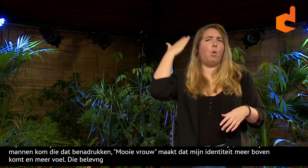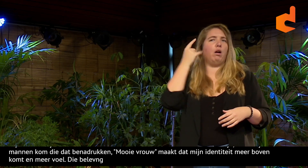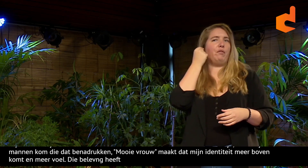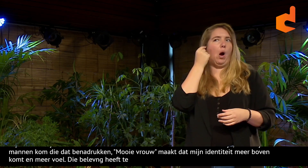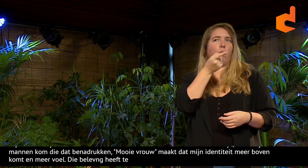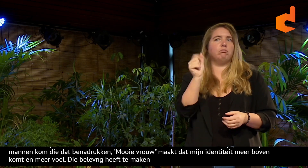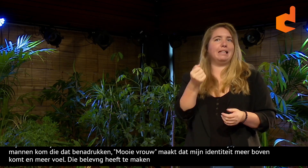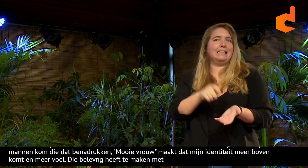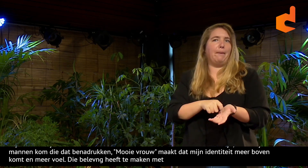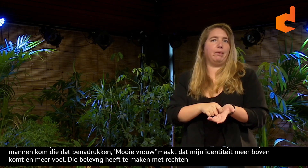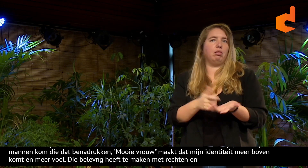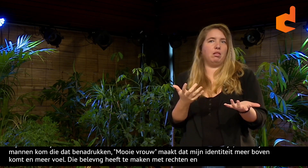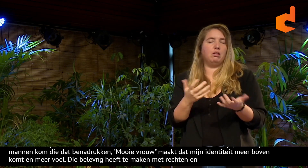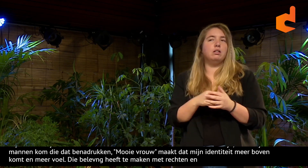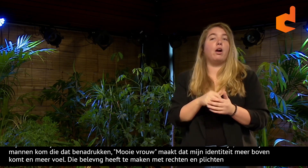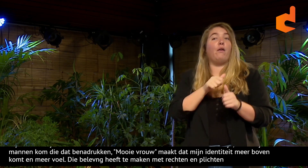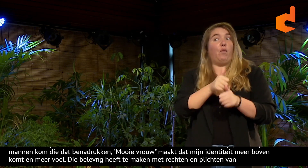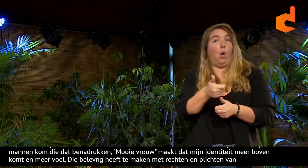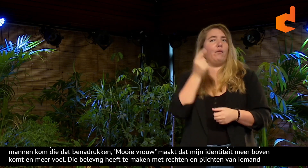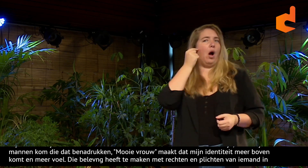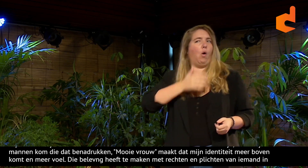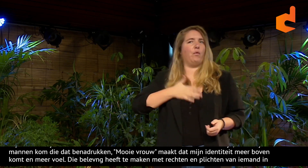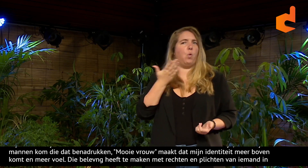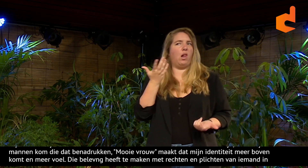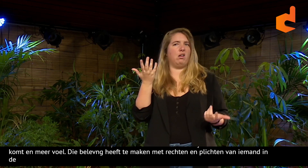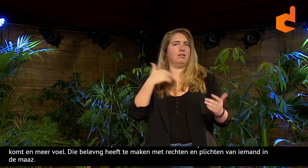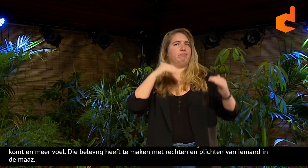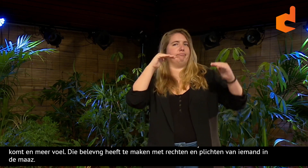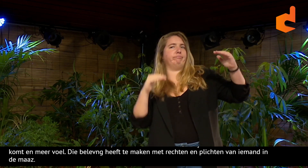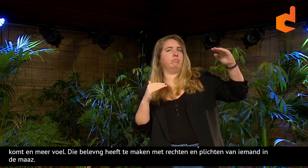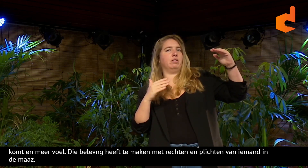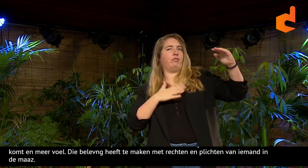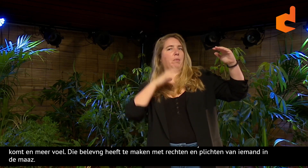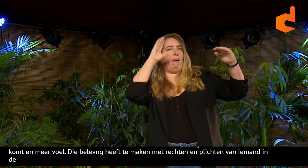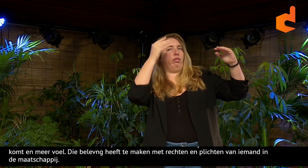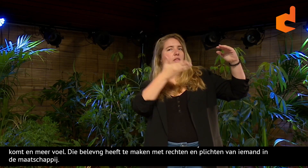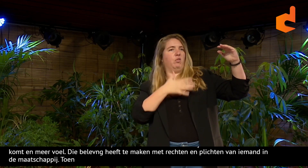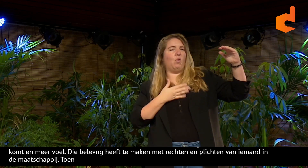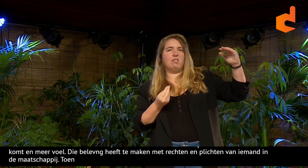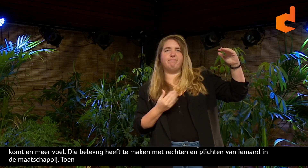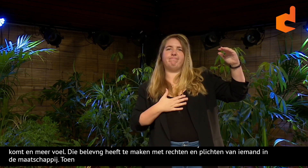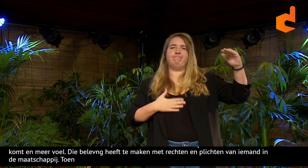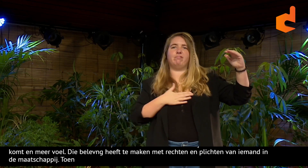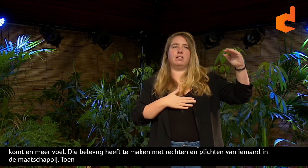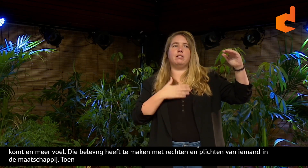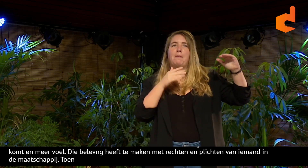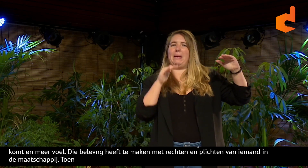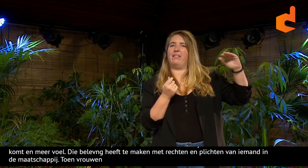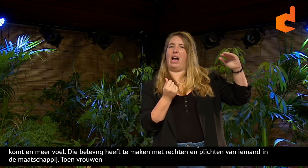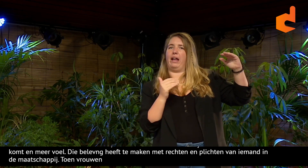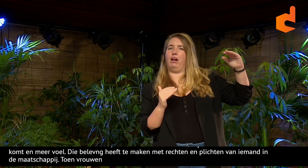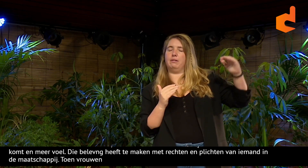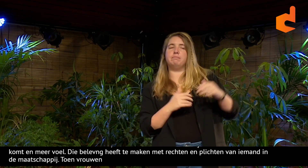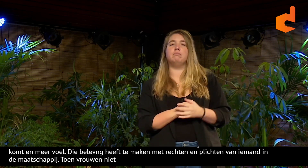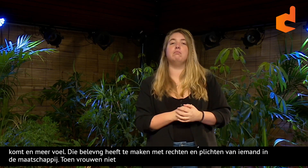maatschappij. Bijvoorbeeld toen vrouwen nog niet mochten stemmen. Maakte dat vrouwen zich minder waardig voelen, voelde ten opzichte van de mannen.